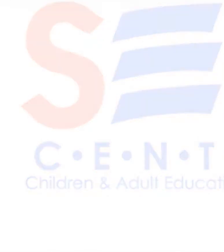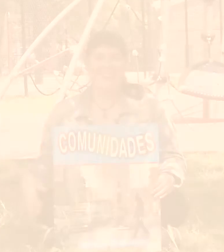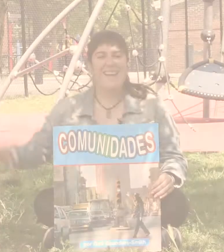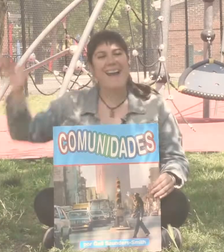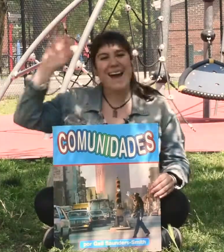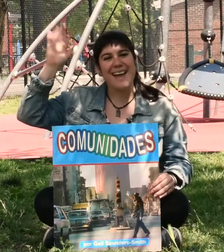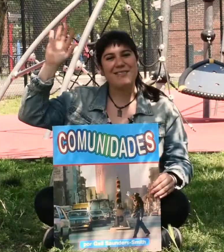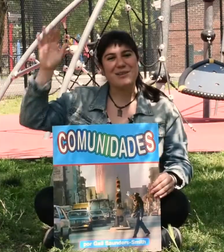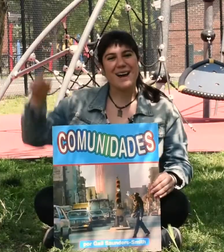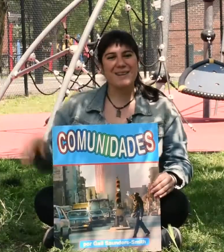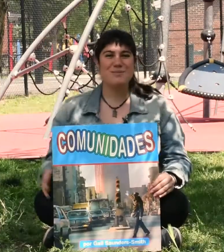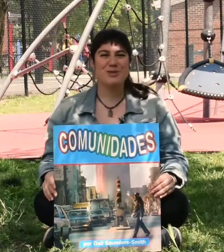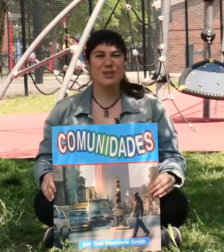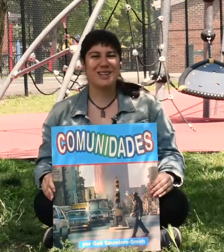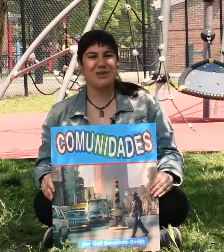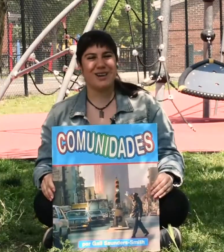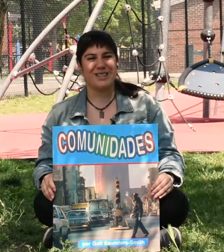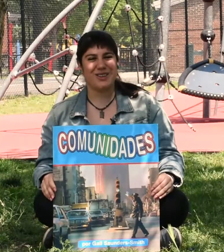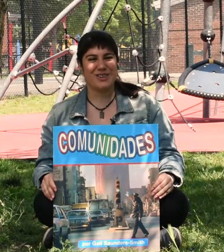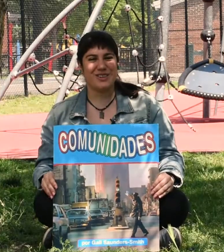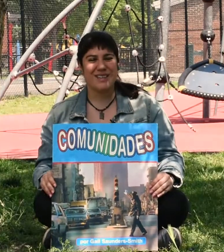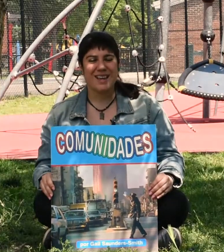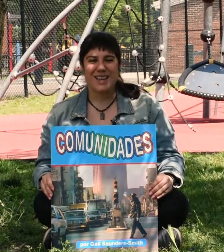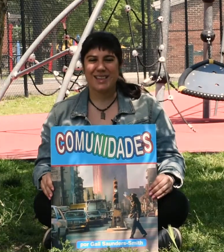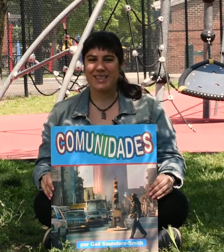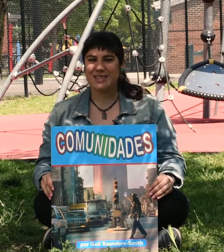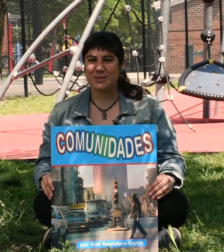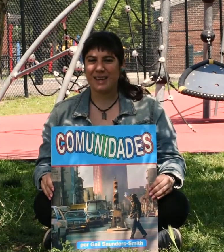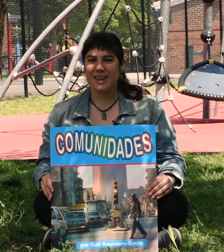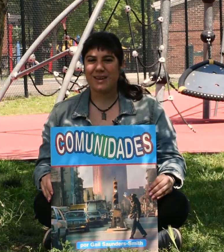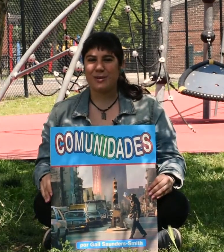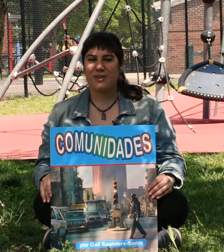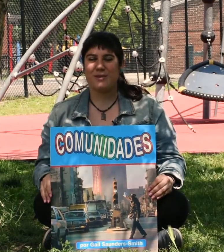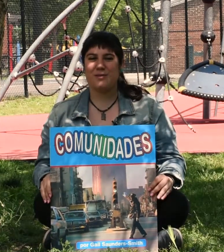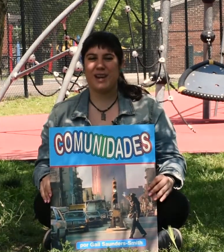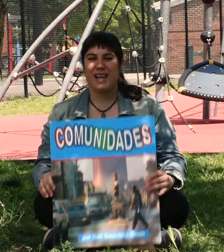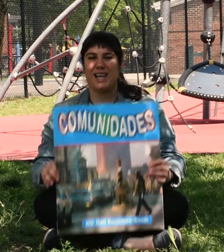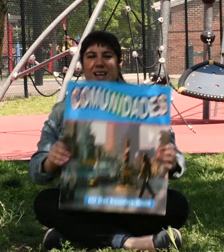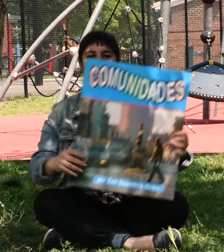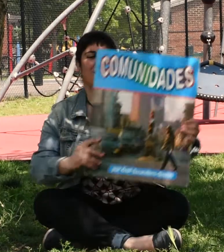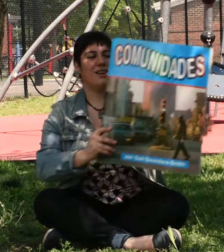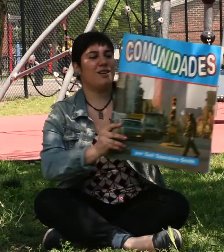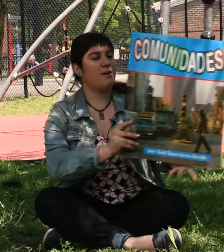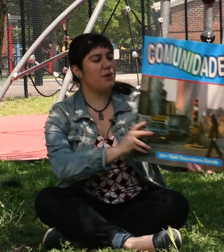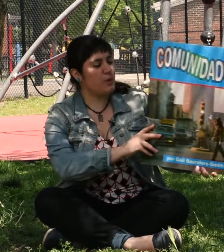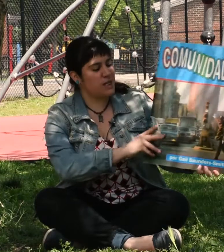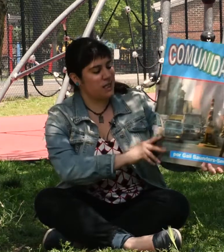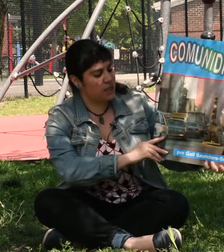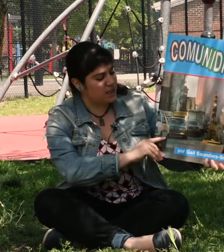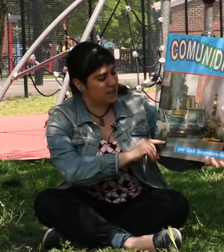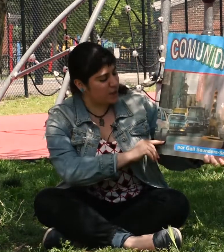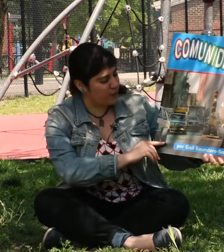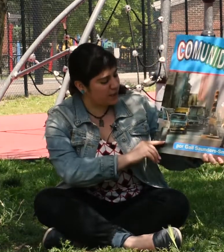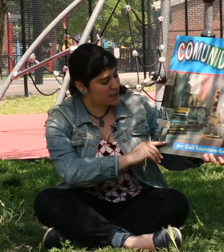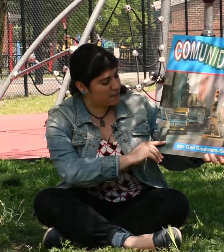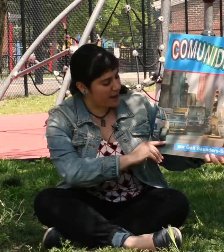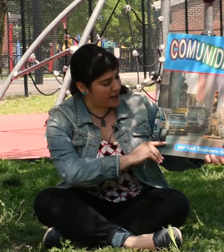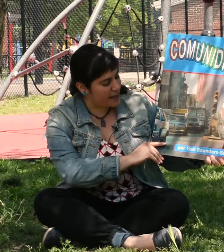¡Hola a todos! ¡Muchos saludos a todos! Esta semana hemos leído Comunidades escrito por